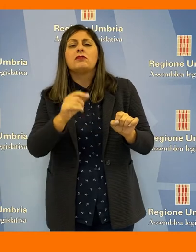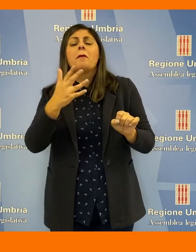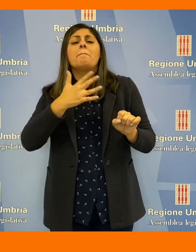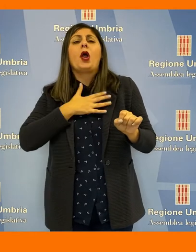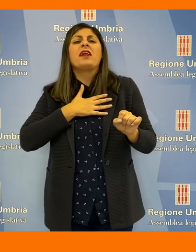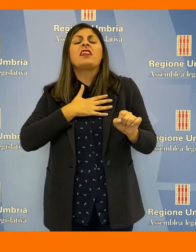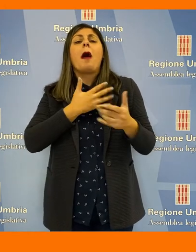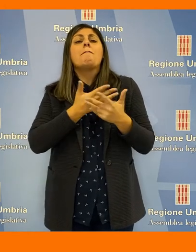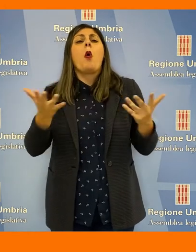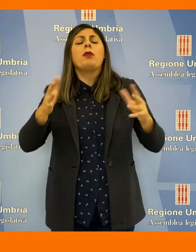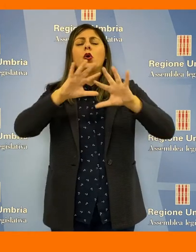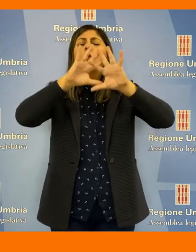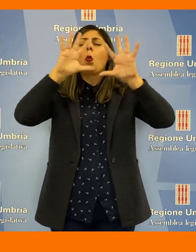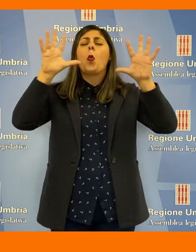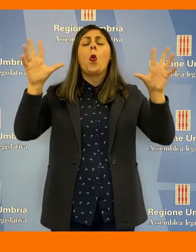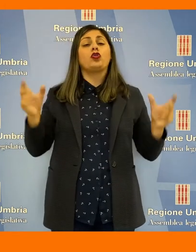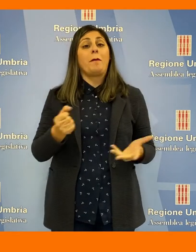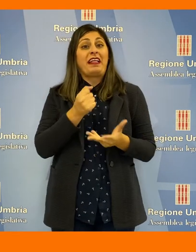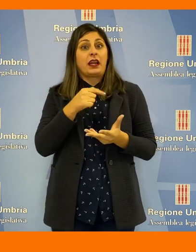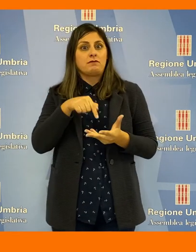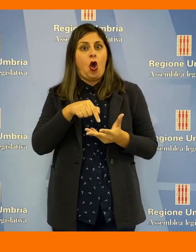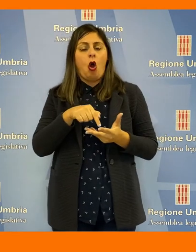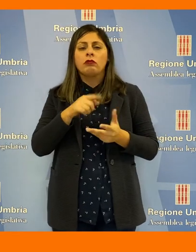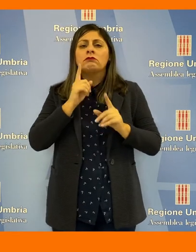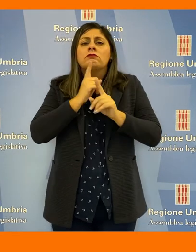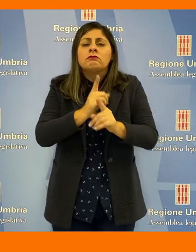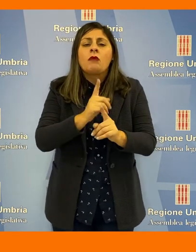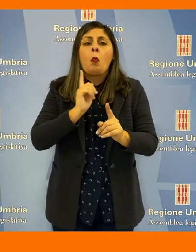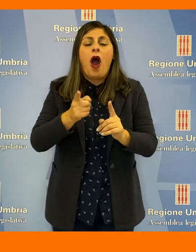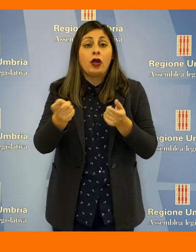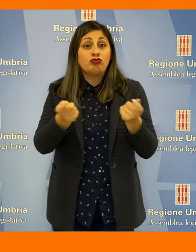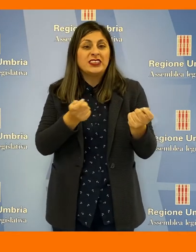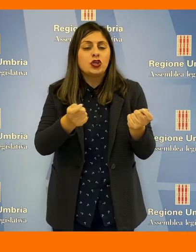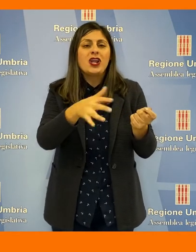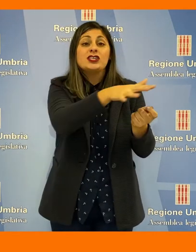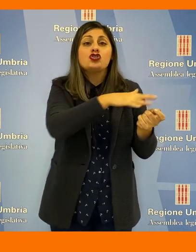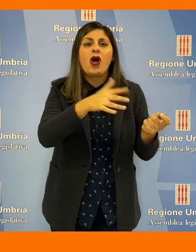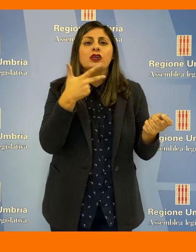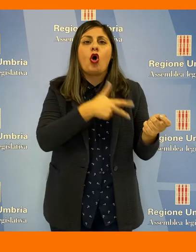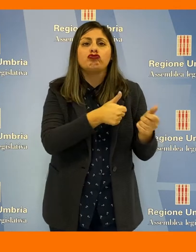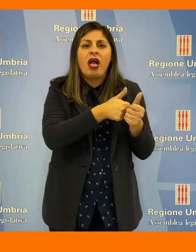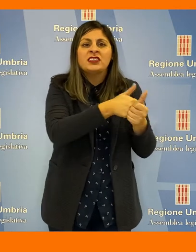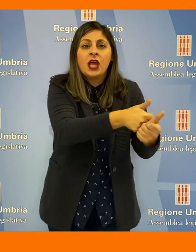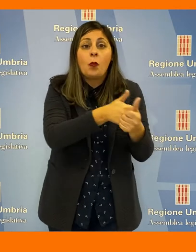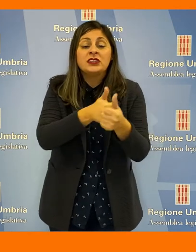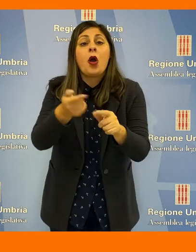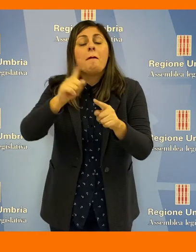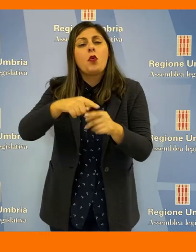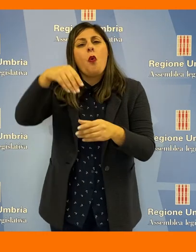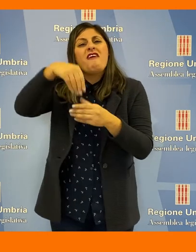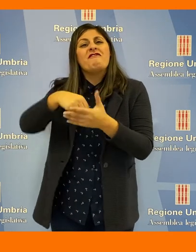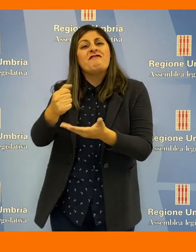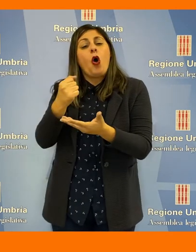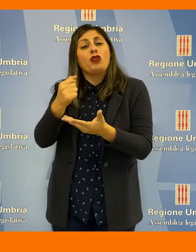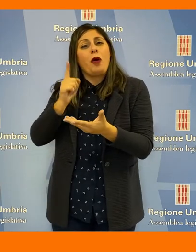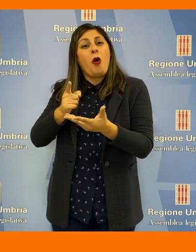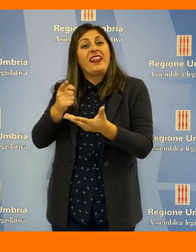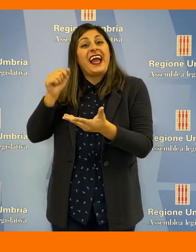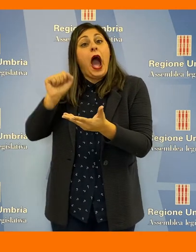mettere a disposizione dei bisogni abitativi tutto il patrimonio pubblico, introducendo un modello gestionale basato sulle zone sociali e